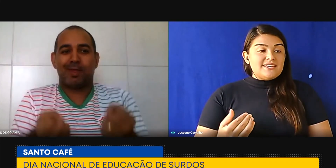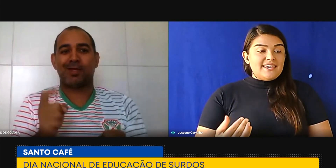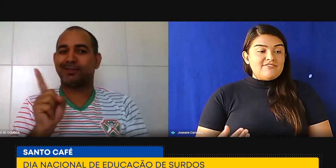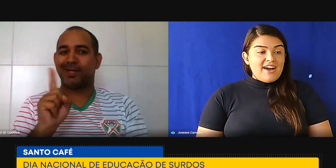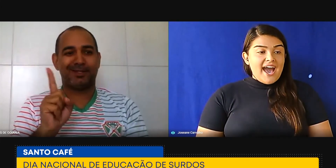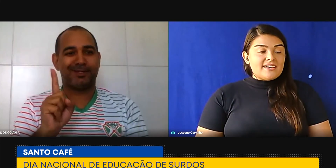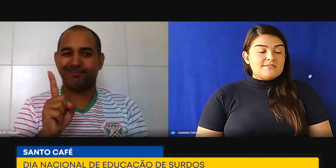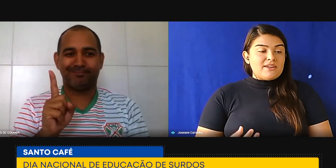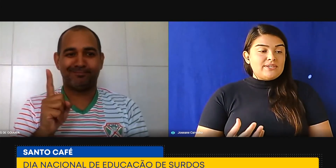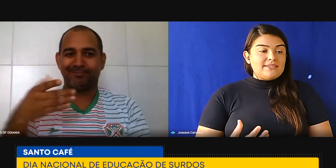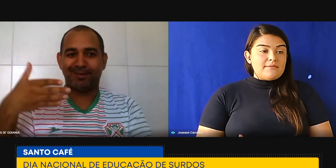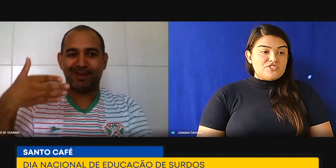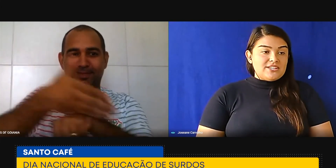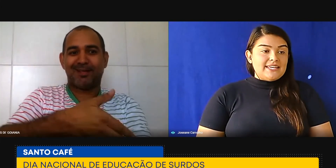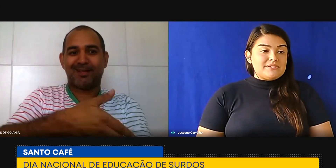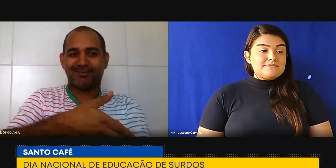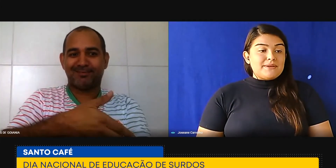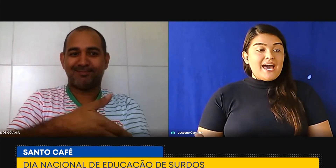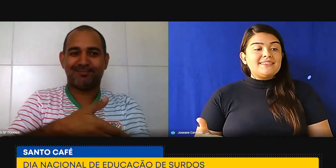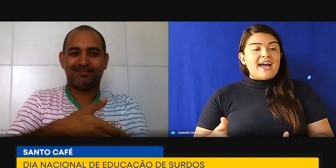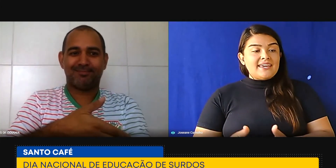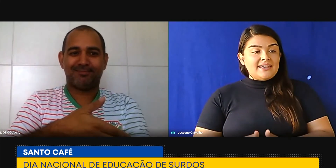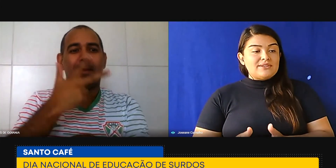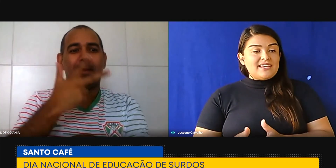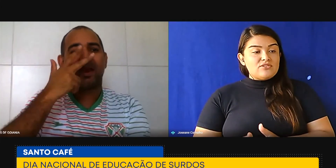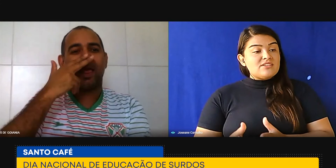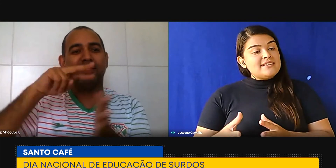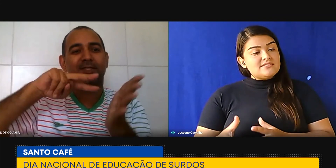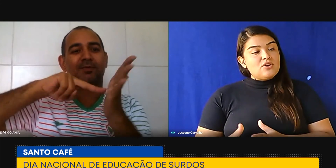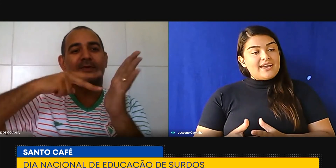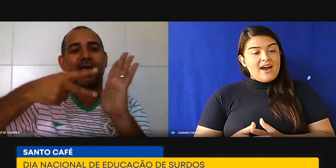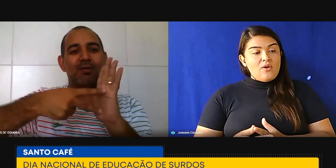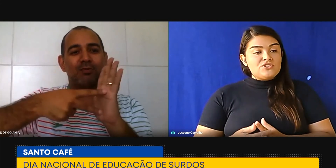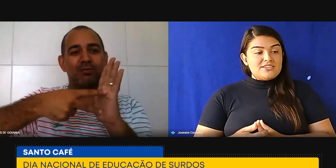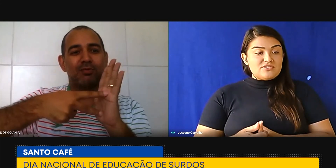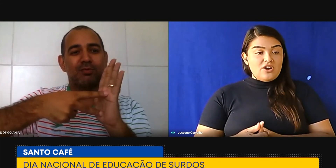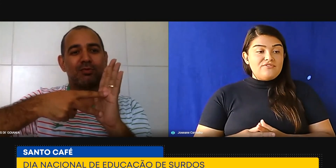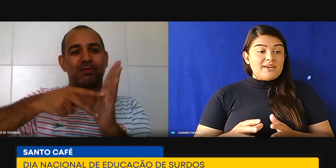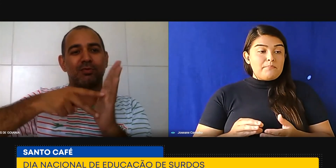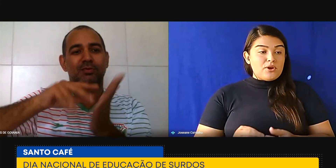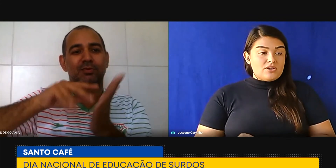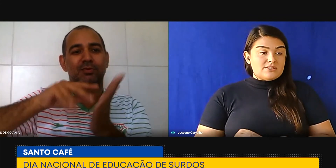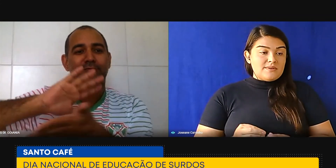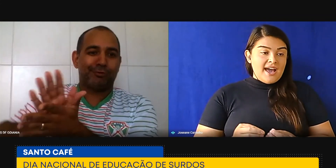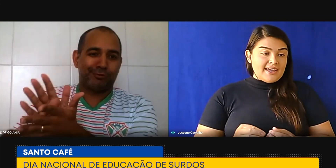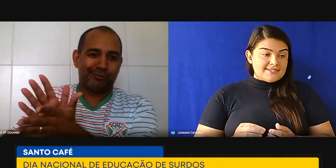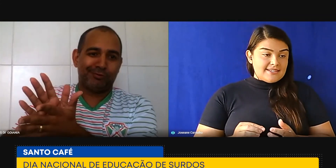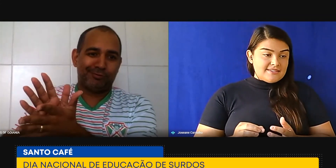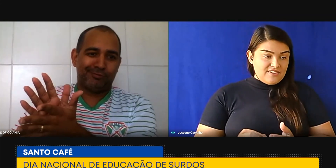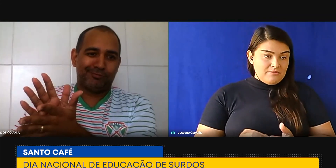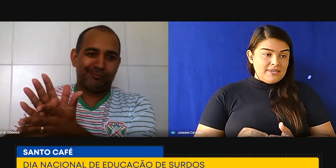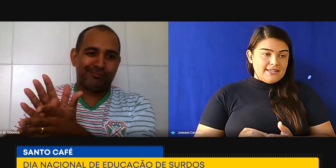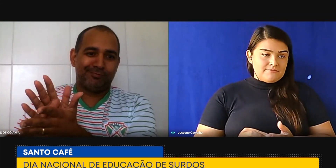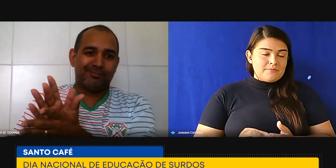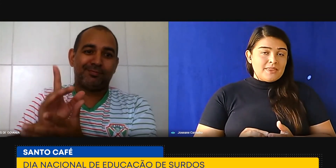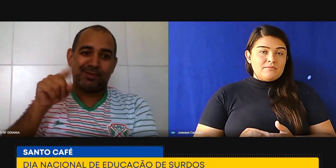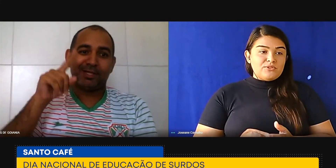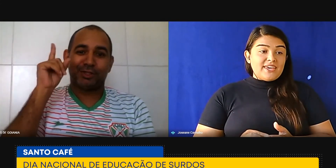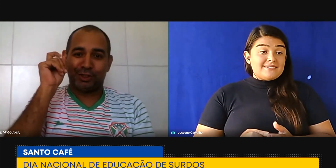conseguir vagas para o intérprete de Libras, para estar indo até esse local onde a escola fica próxima à casa dessa família. porque